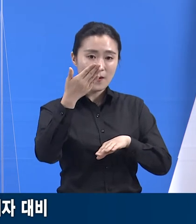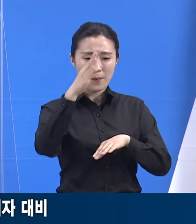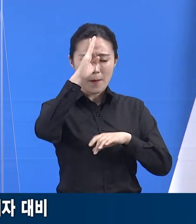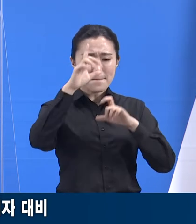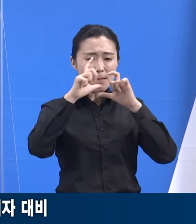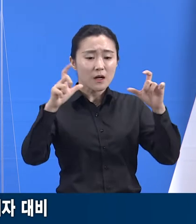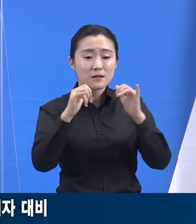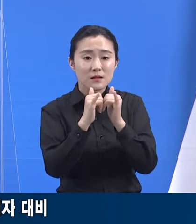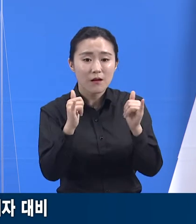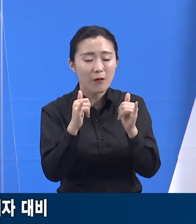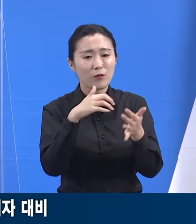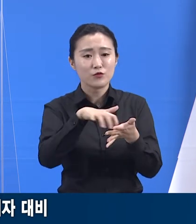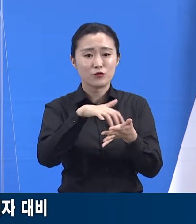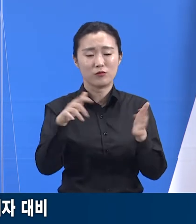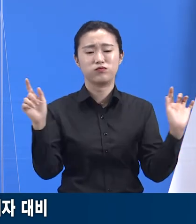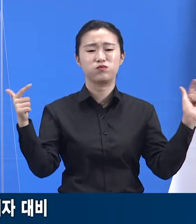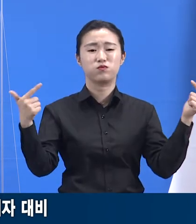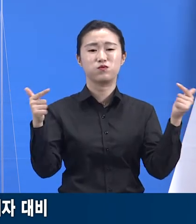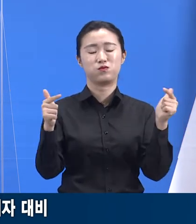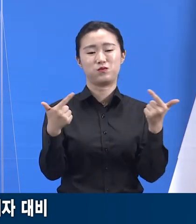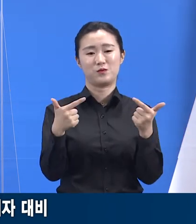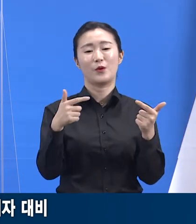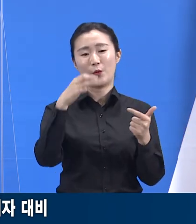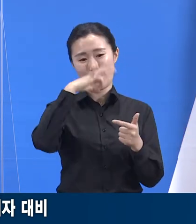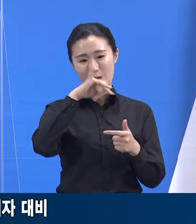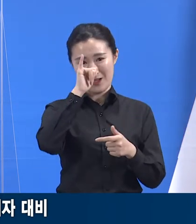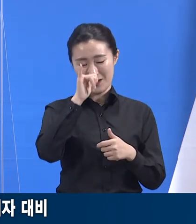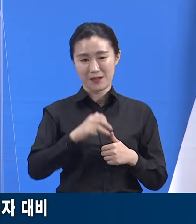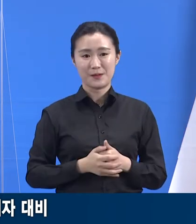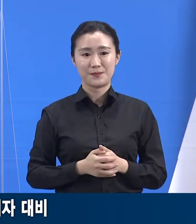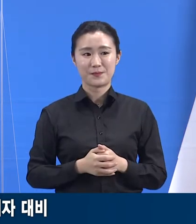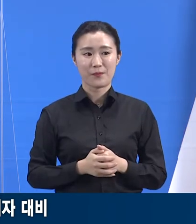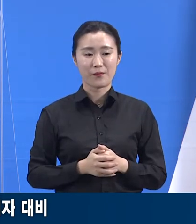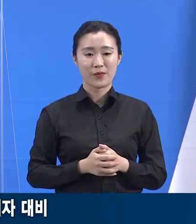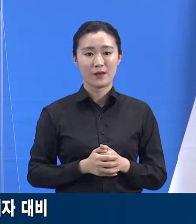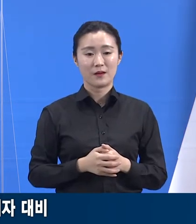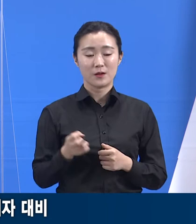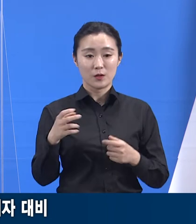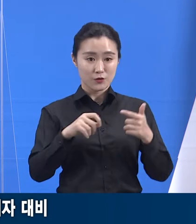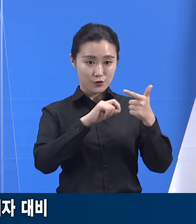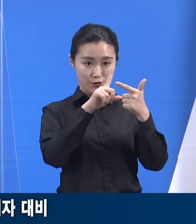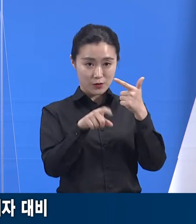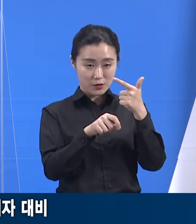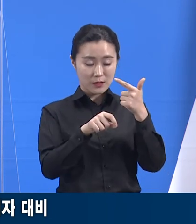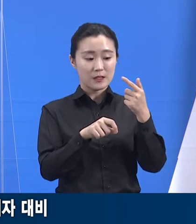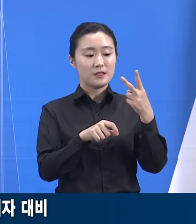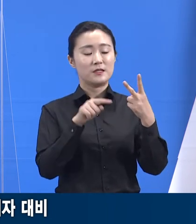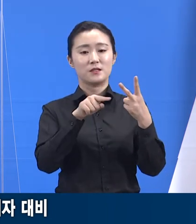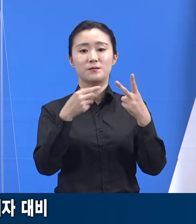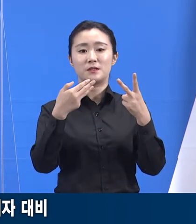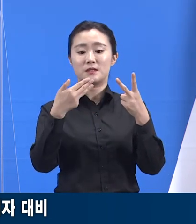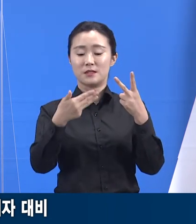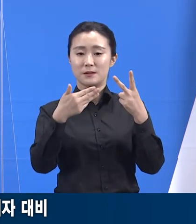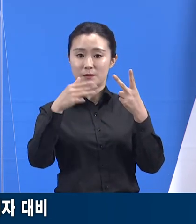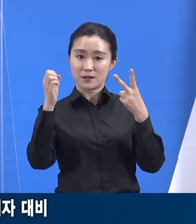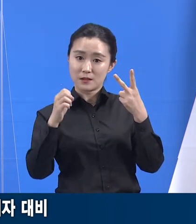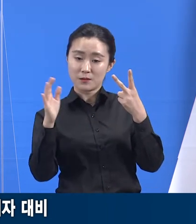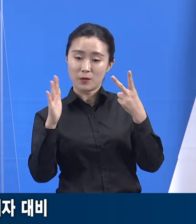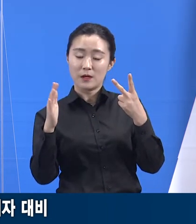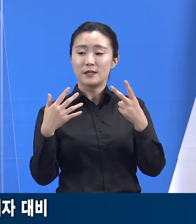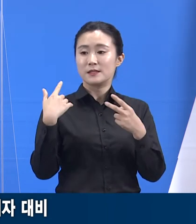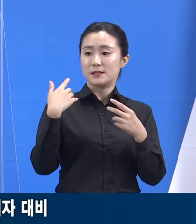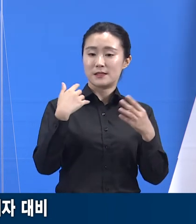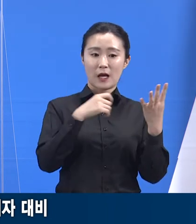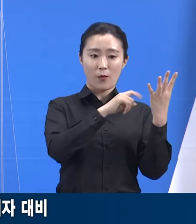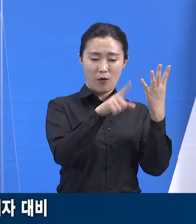양상을 확인할 수 있습니다. 말씀드린 6월의 2.7%는 4월 5.3% 대비